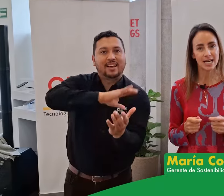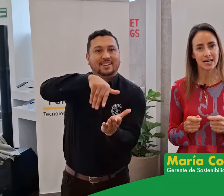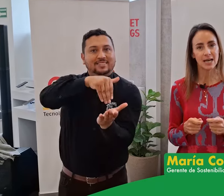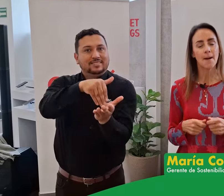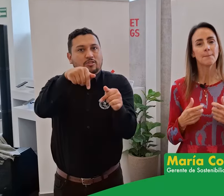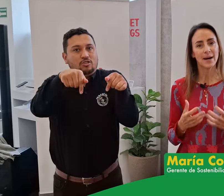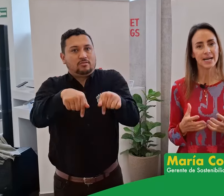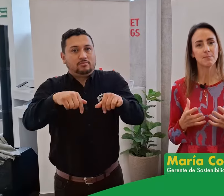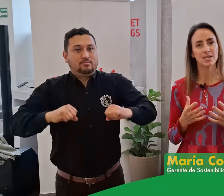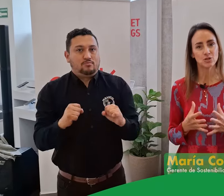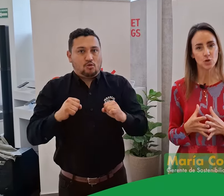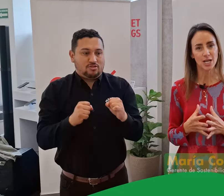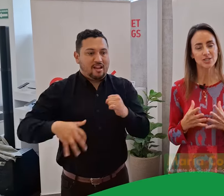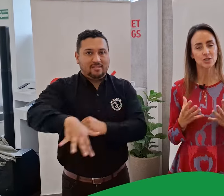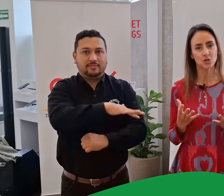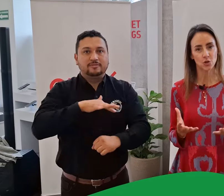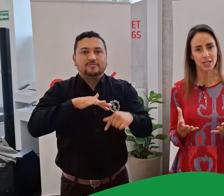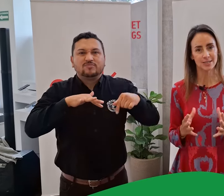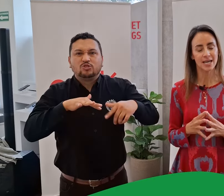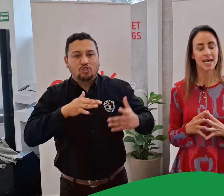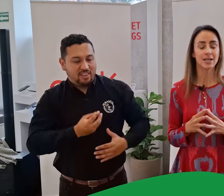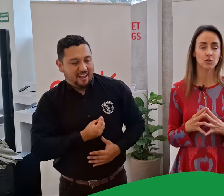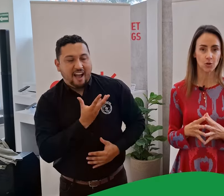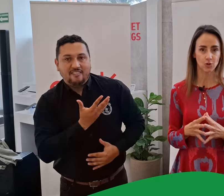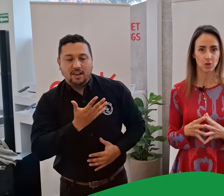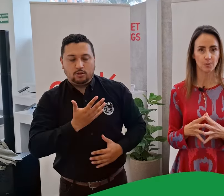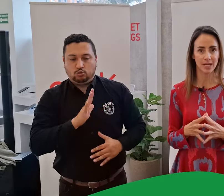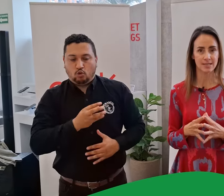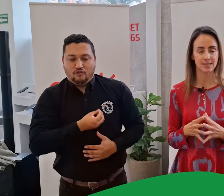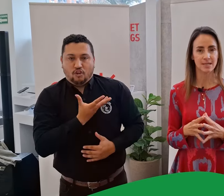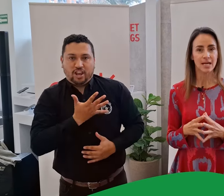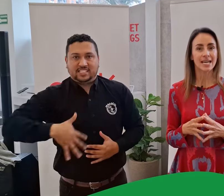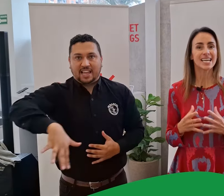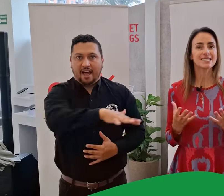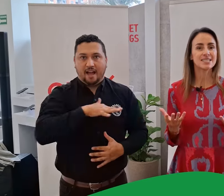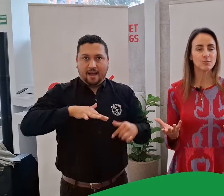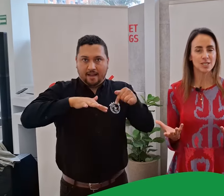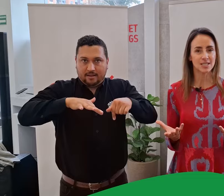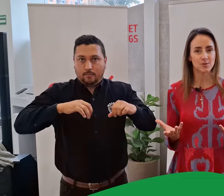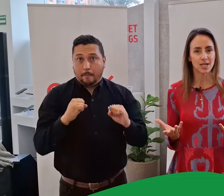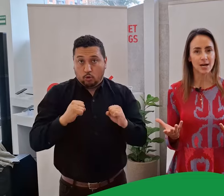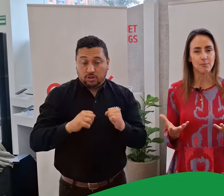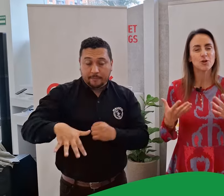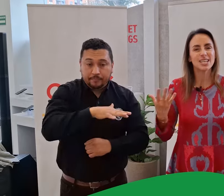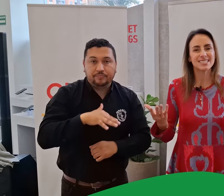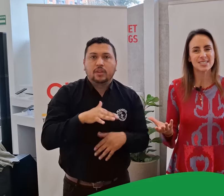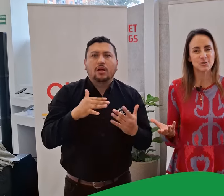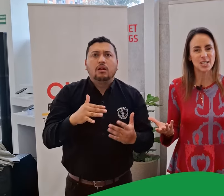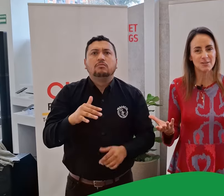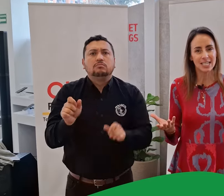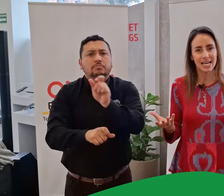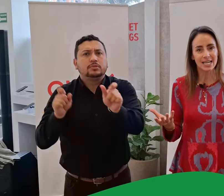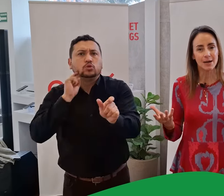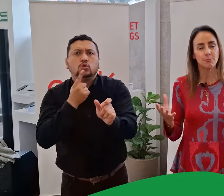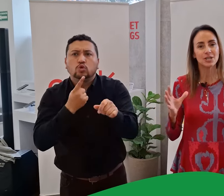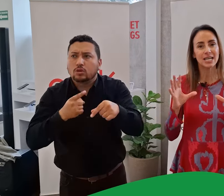para personas sordas en todo nuestro país. ¿Qué estamos haciendo acá? ¿Por qué está sostenibilidad acá? Porque la